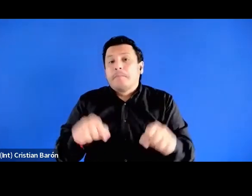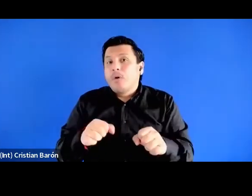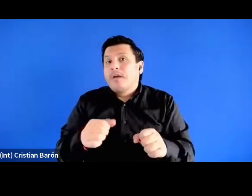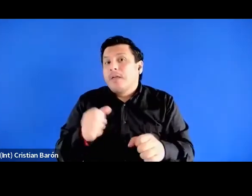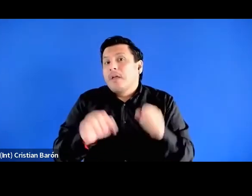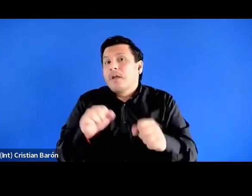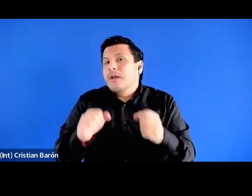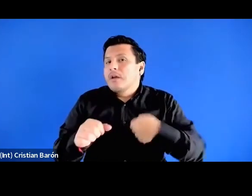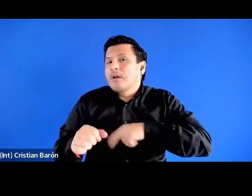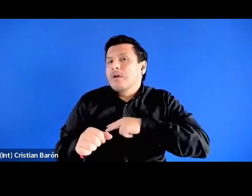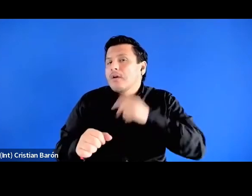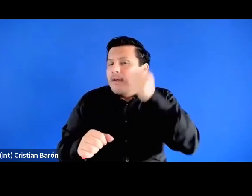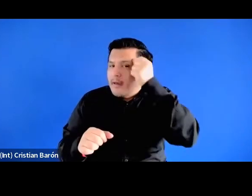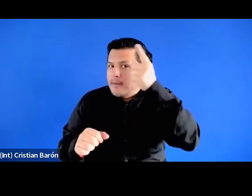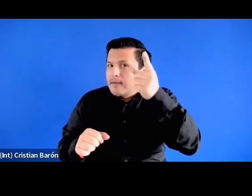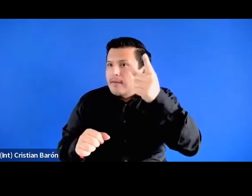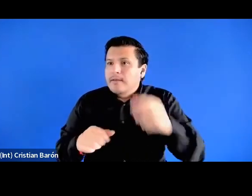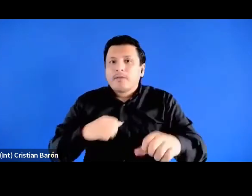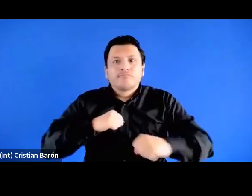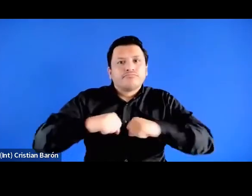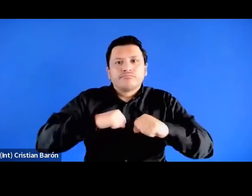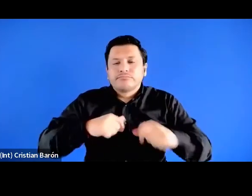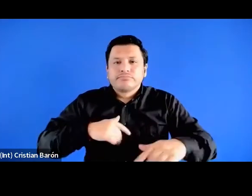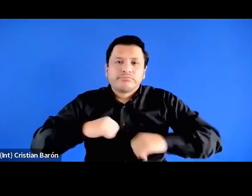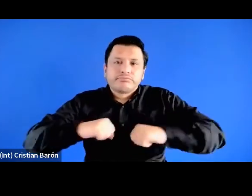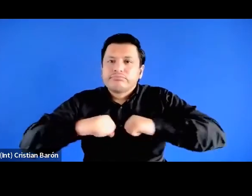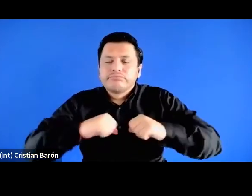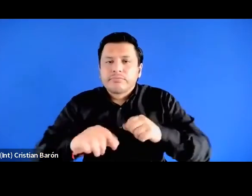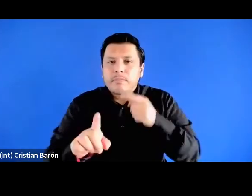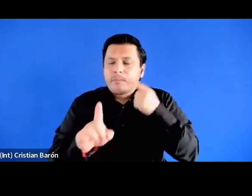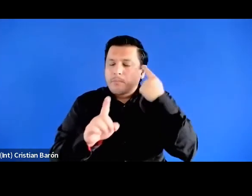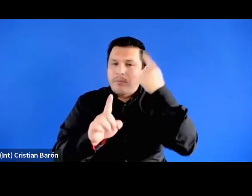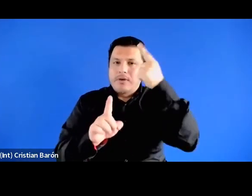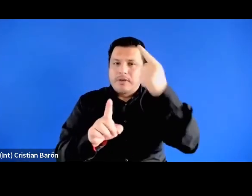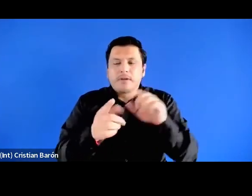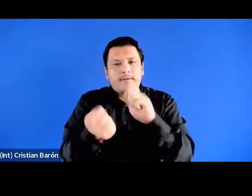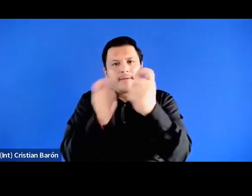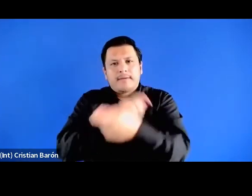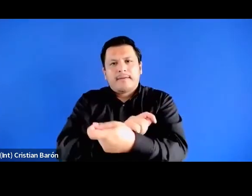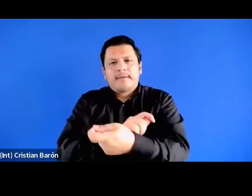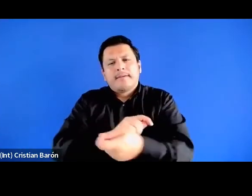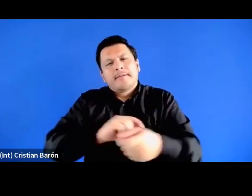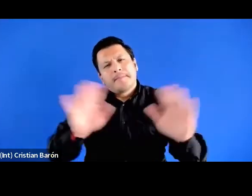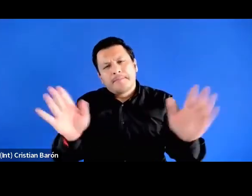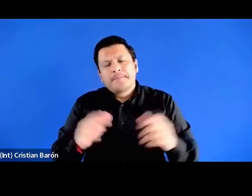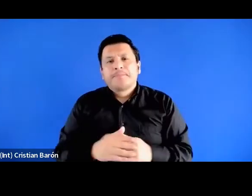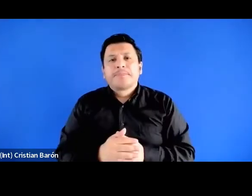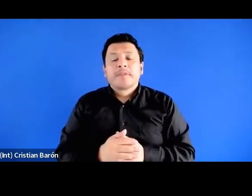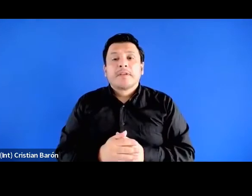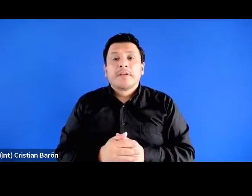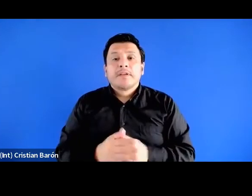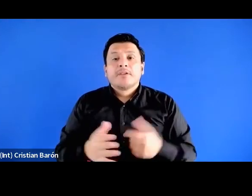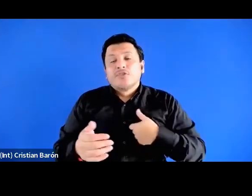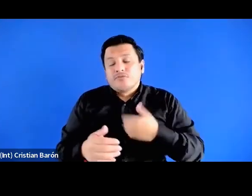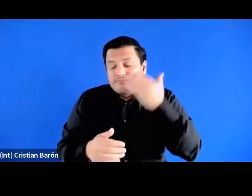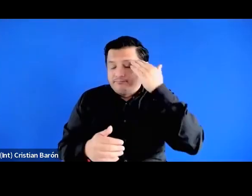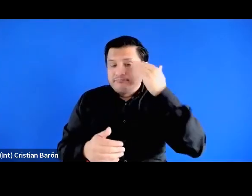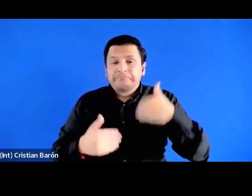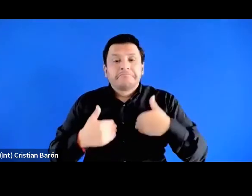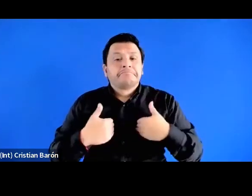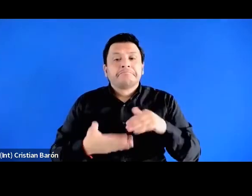entender que la movilización política es lo que puede cambiar. O sea, de todas maneras pese a que mi lugar ha sido